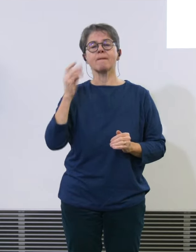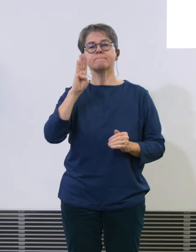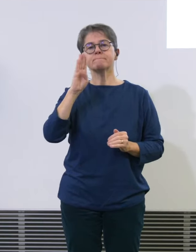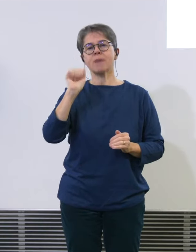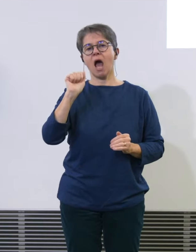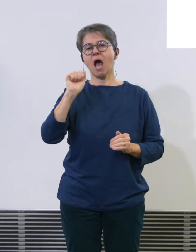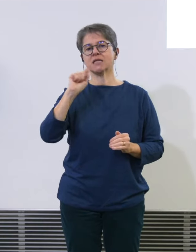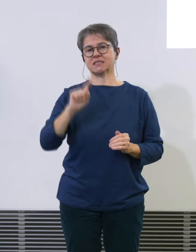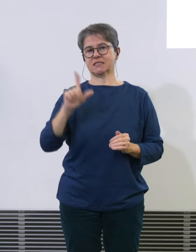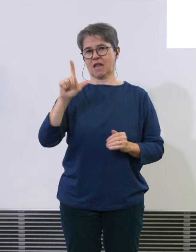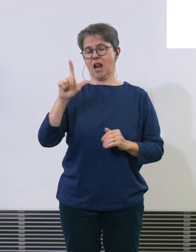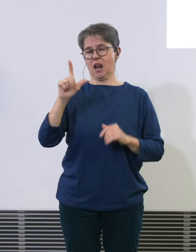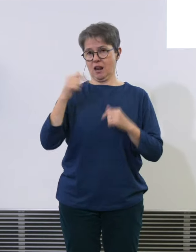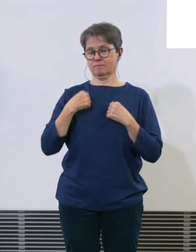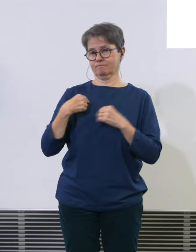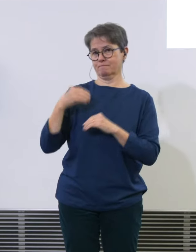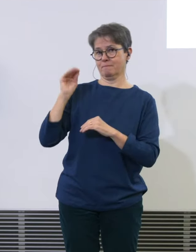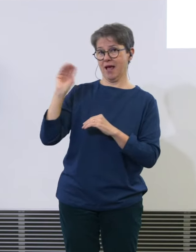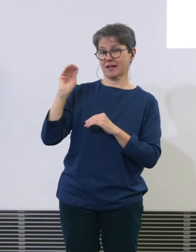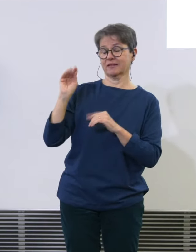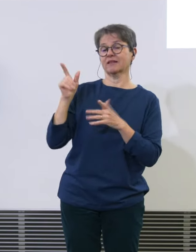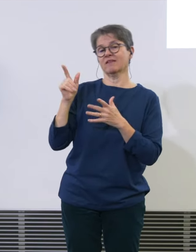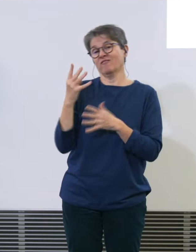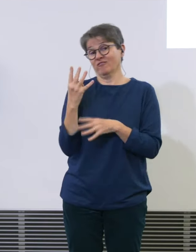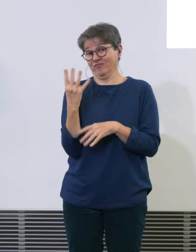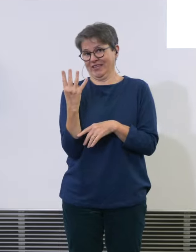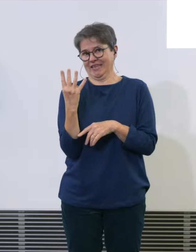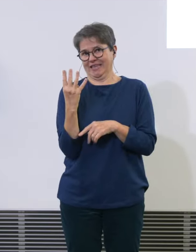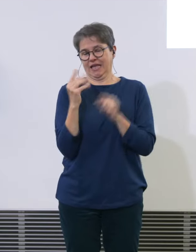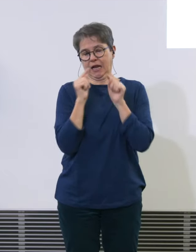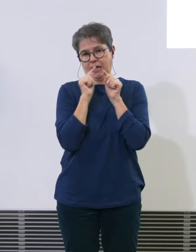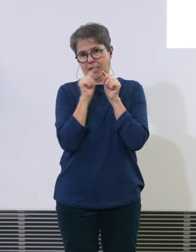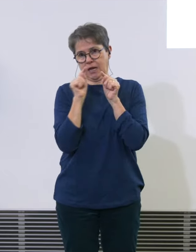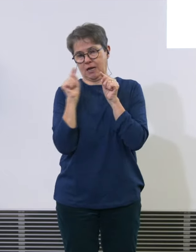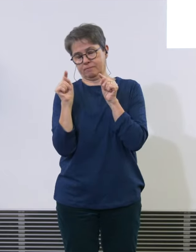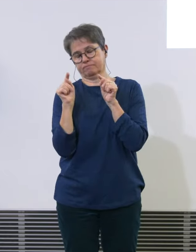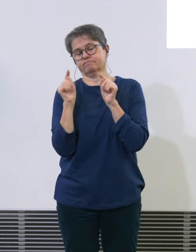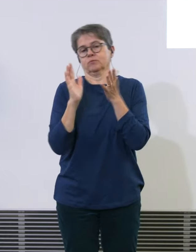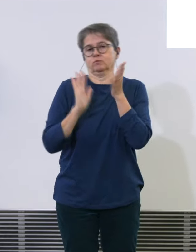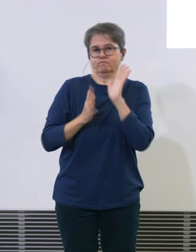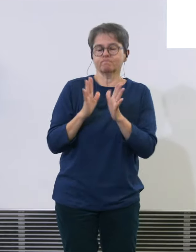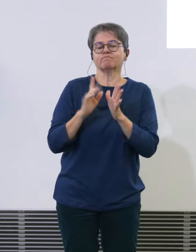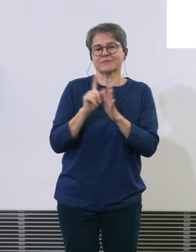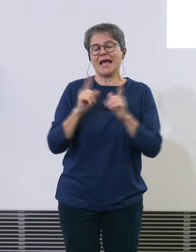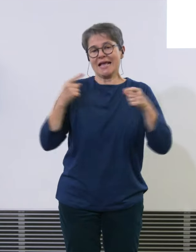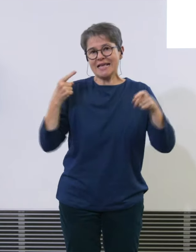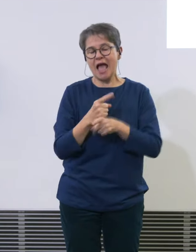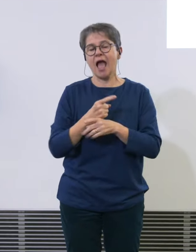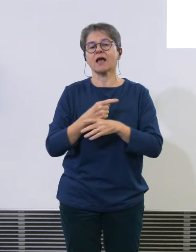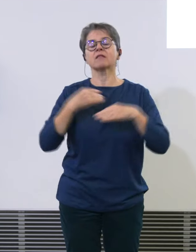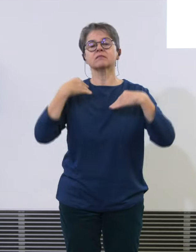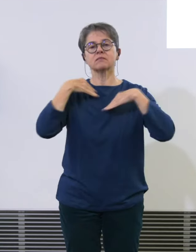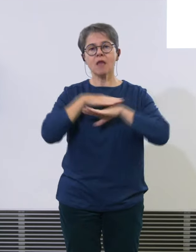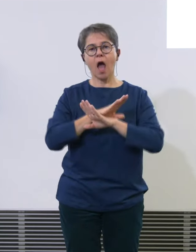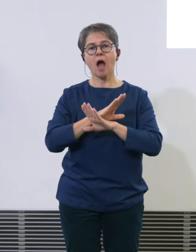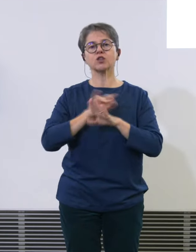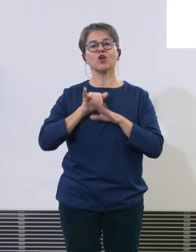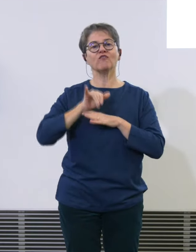mögliche, muss ich sagen, mögliche Verstöße gegen die Nachtflugordnung gemeldet, weil die Zuständigkeit ist beim BATZL, der das